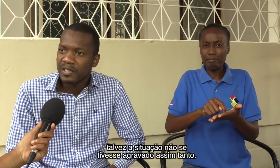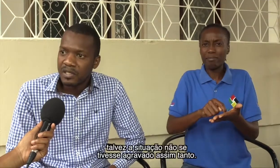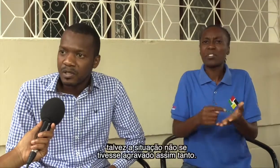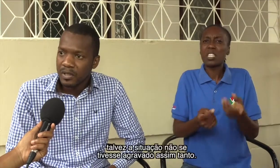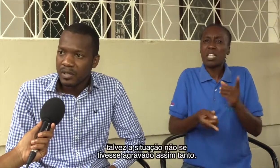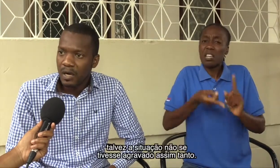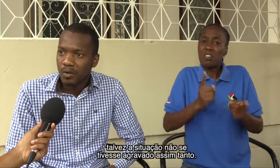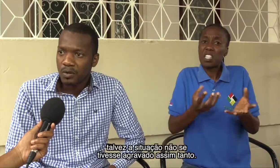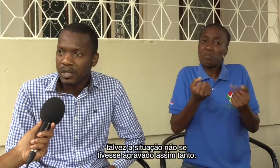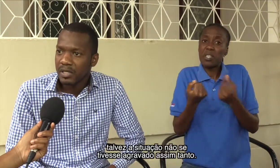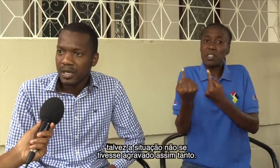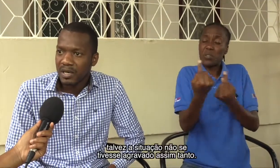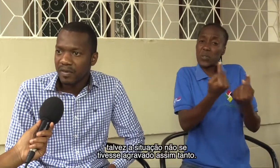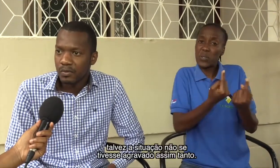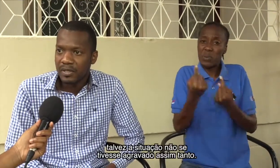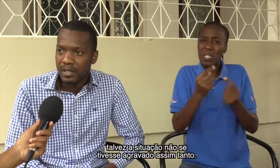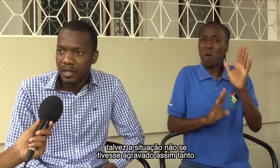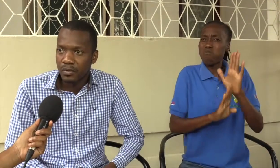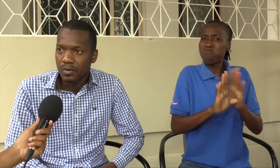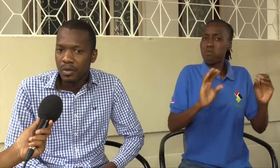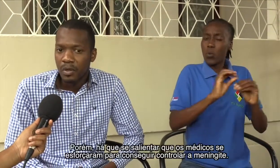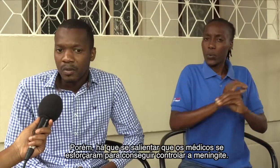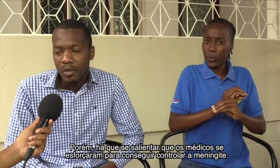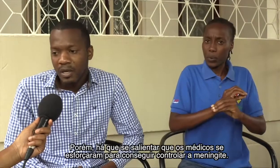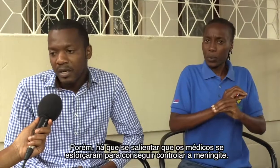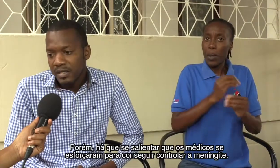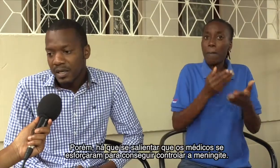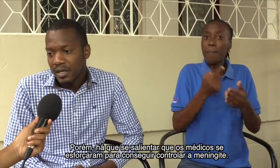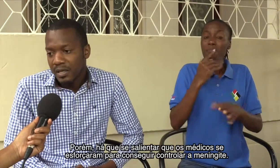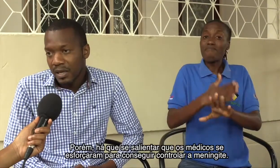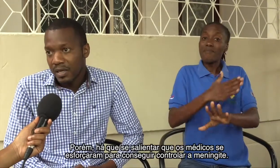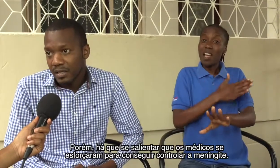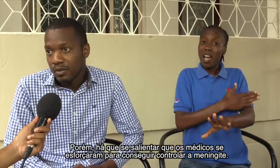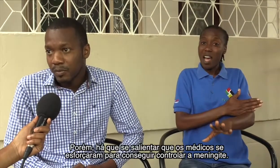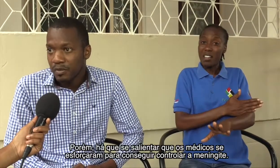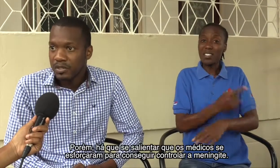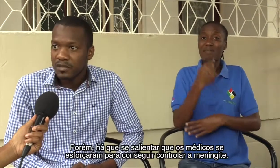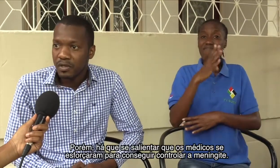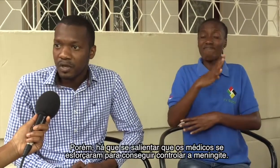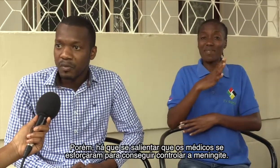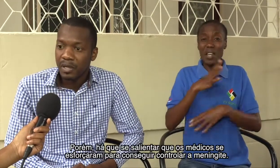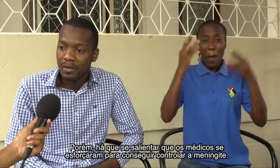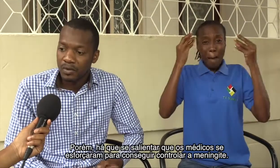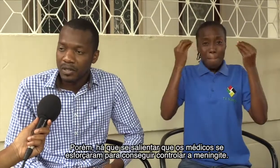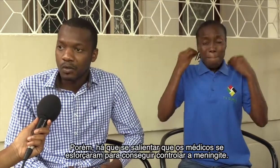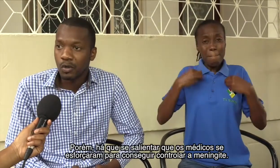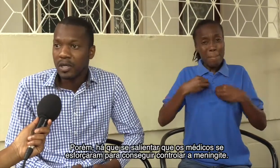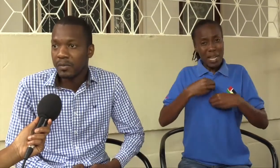essa situação não teria se agravado assim tanto. Porém, há que salientar que os médicos se esforçaram para conseguir controlar a